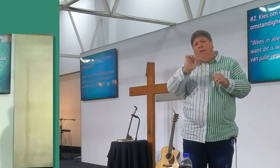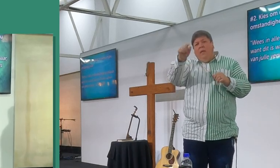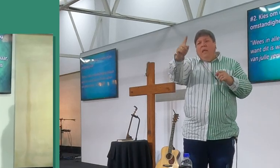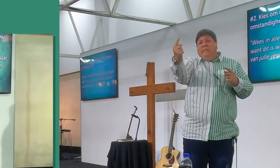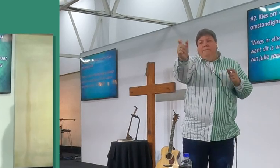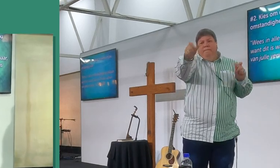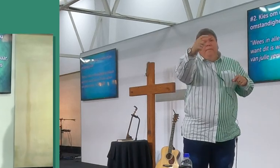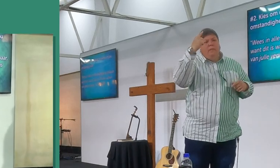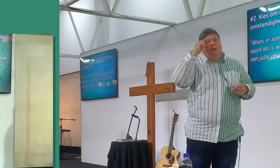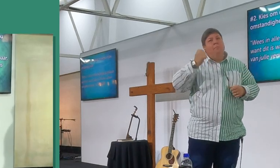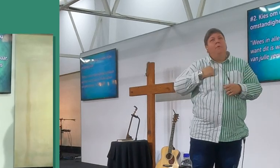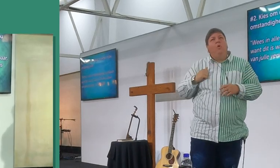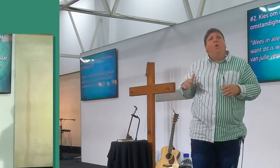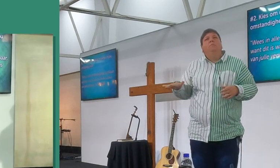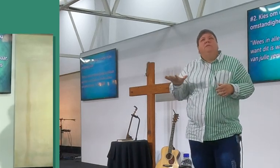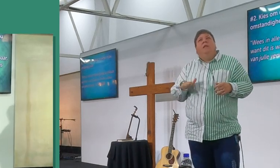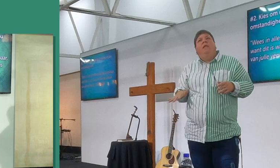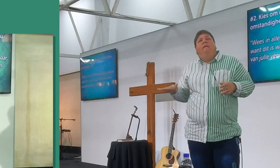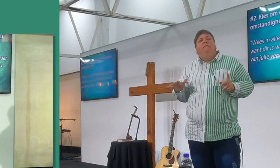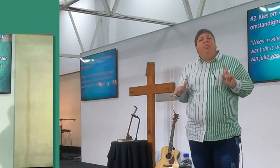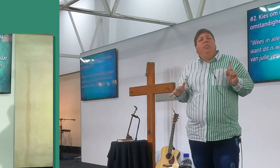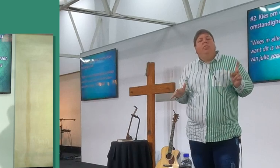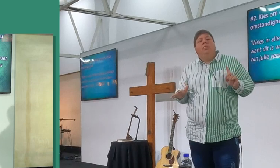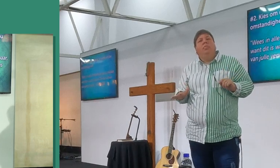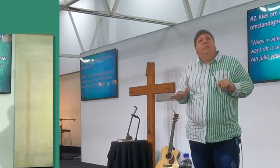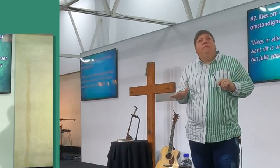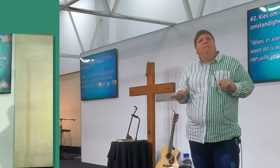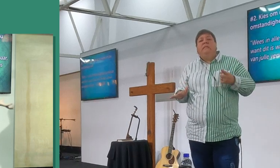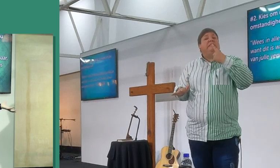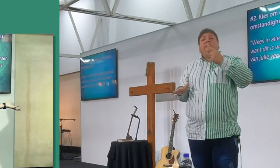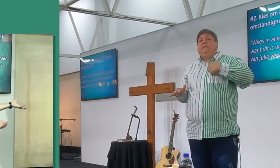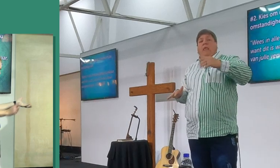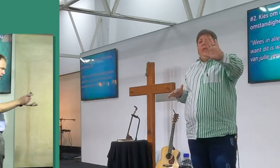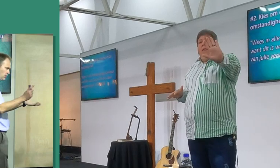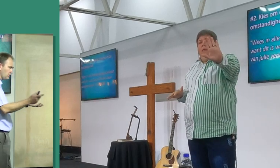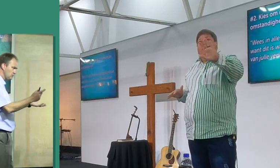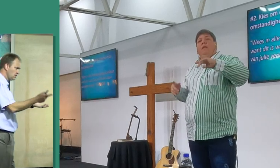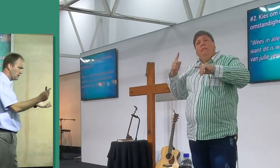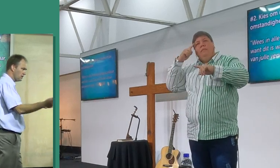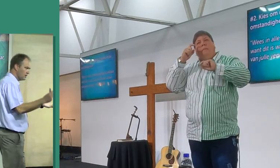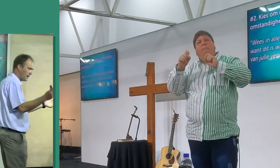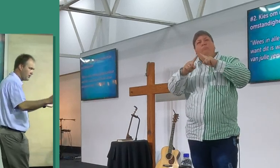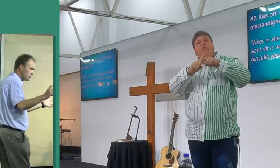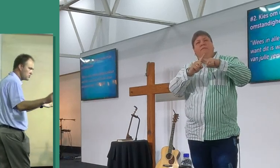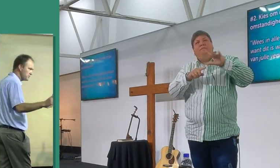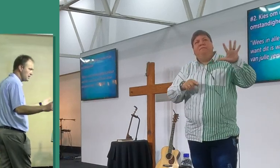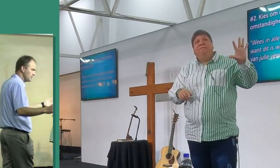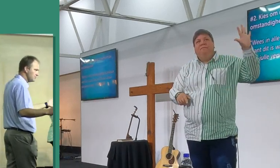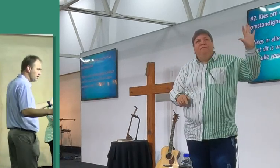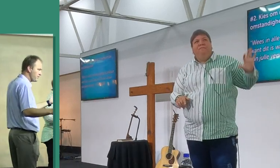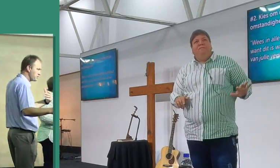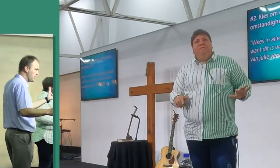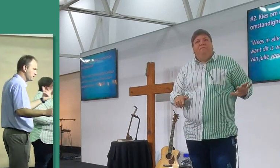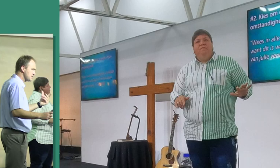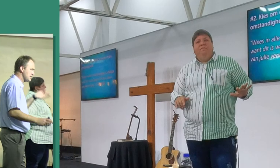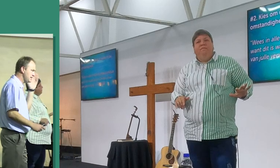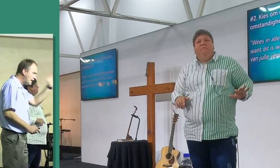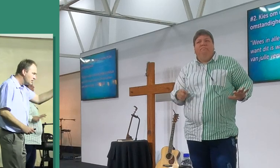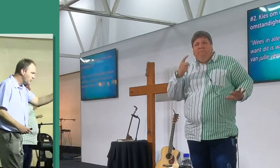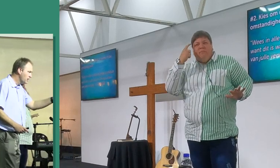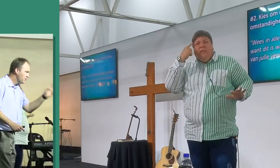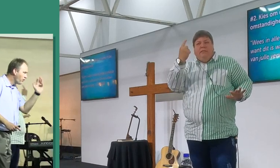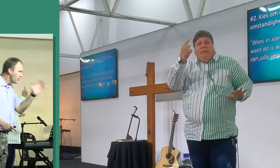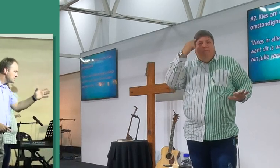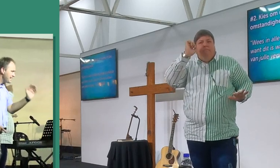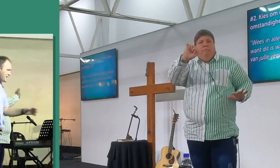jou omstandighere, wat is jou omstandighere, moet nie vir my sê nie, maar denk gauw, denk nou nie, positieve goed gauw, ek gee jou kans om te dink, moet nou nie wacht vir my om iets te sê, nie